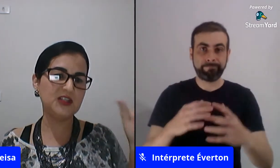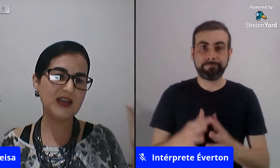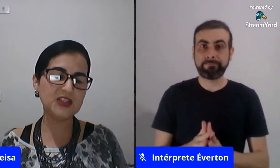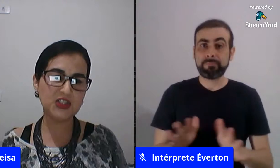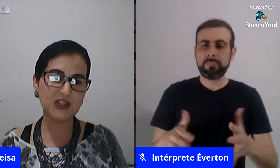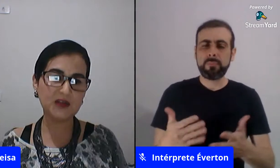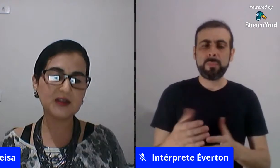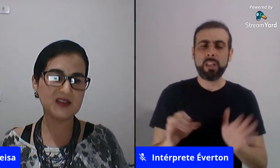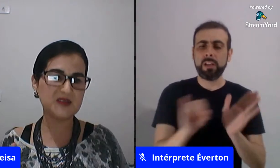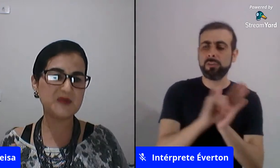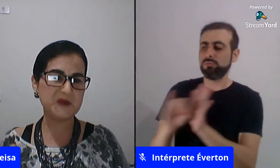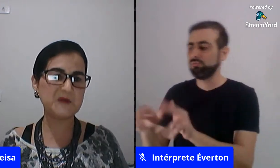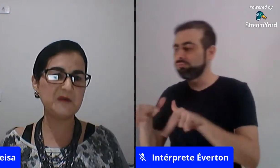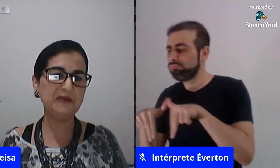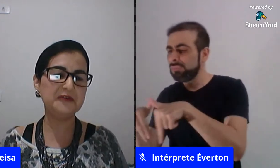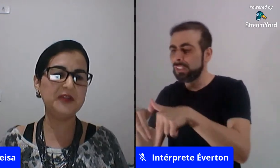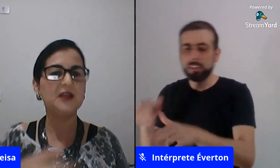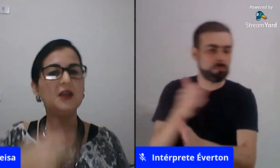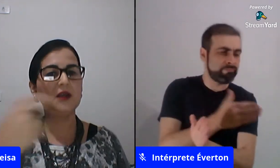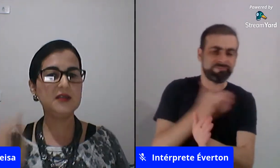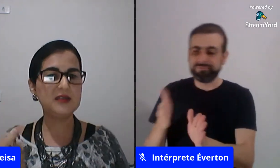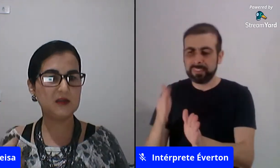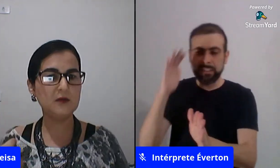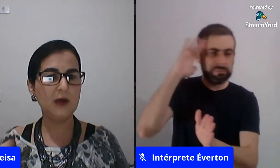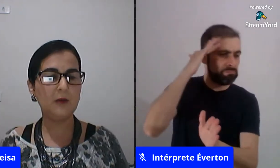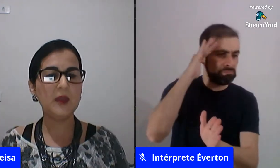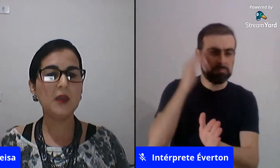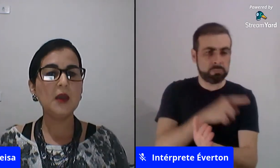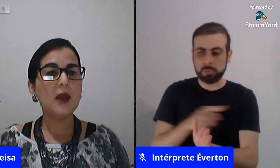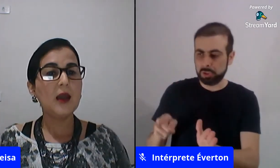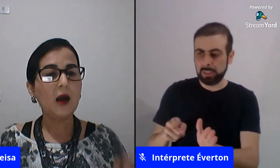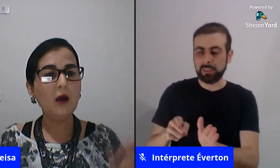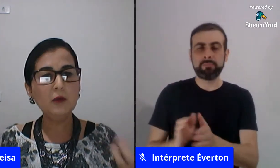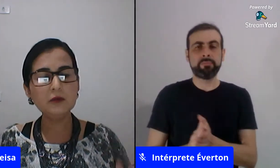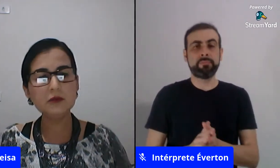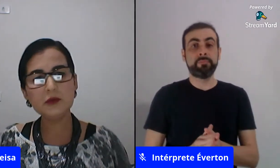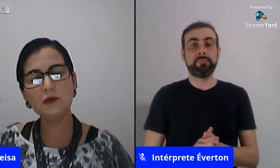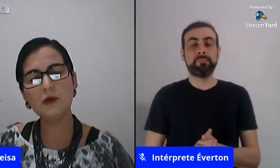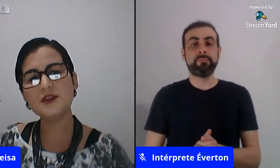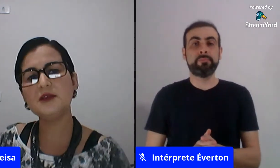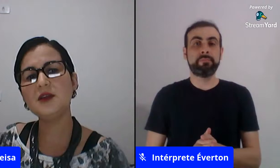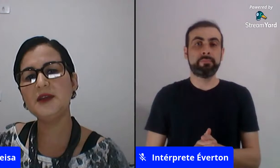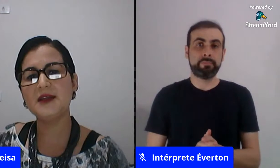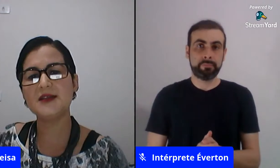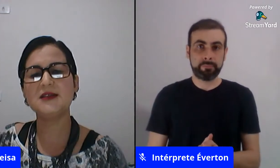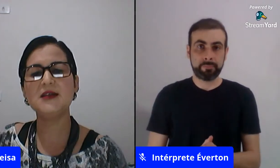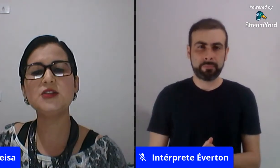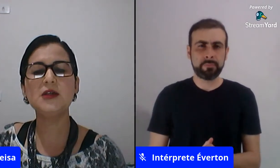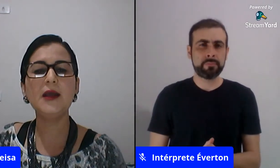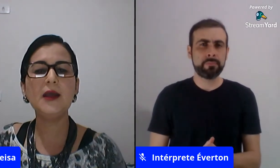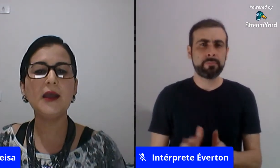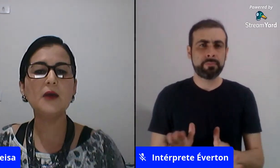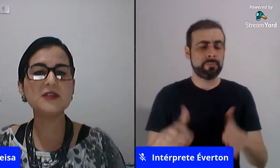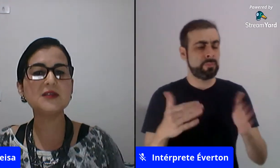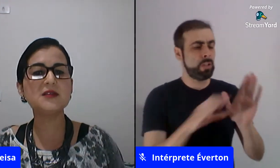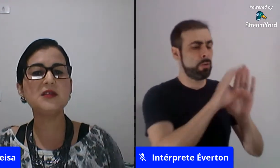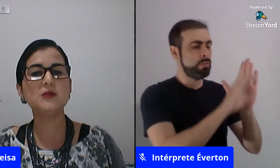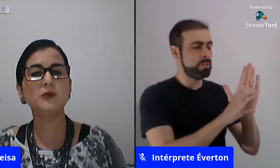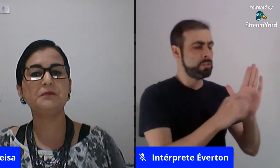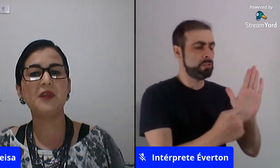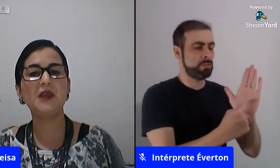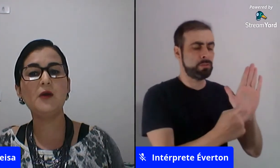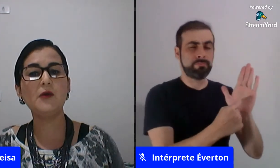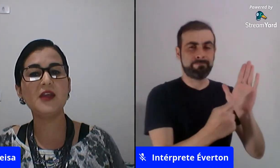questão de identidade de gênero que às vezes as pessoas confundem e sexual um conceito também interessante né é o